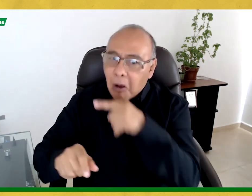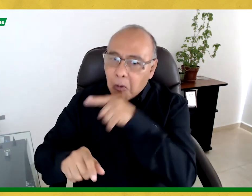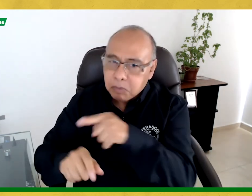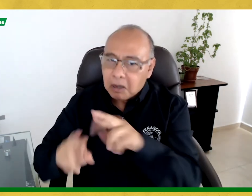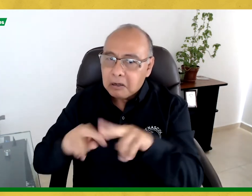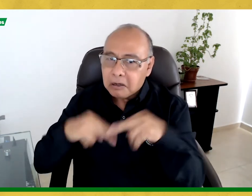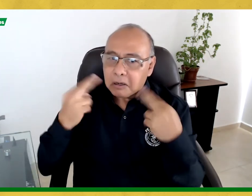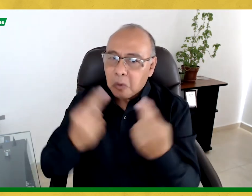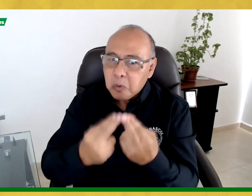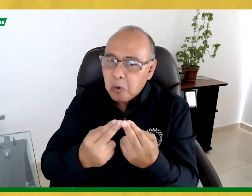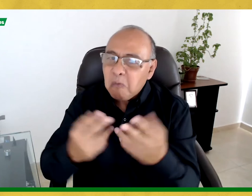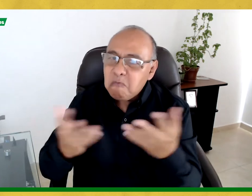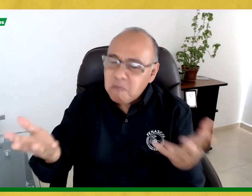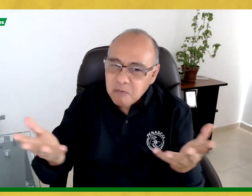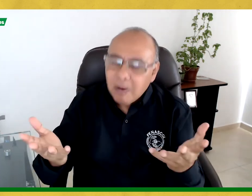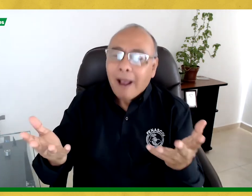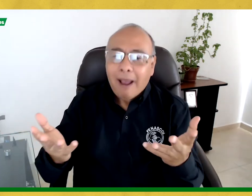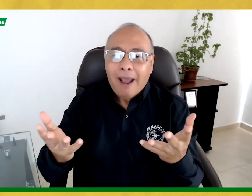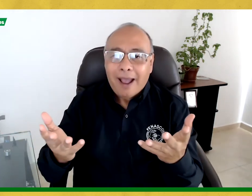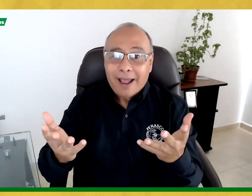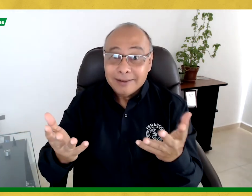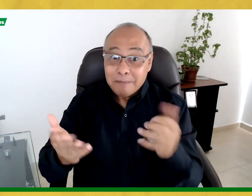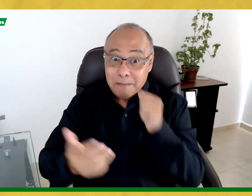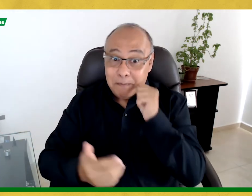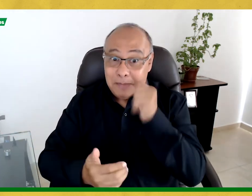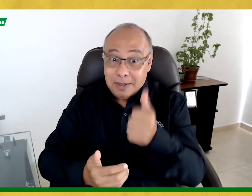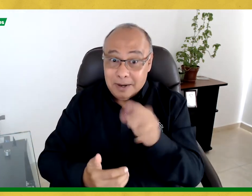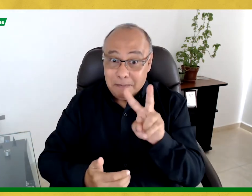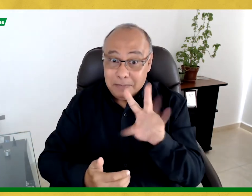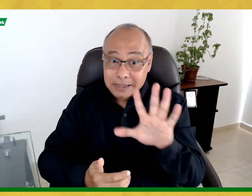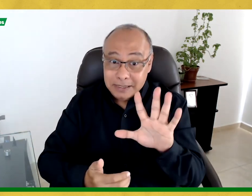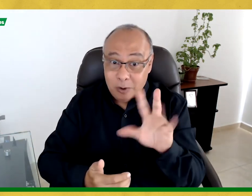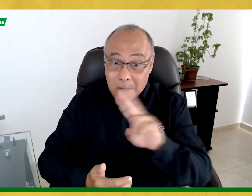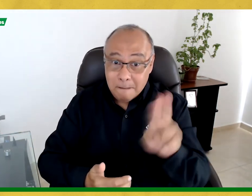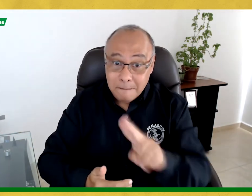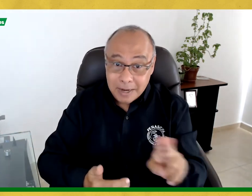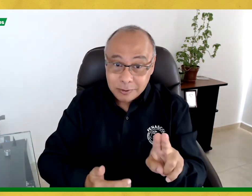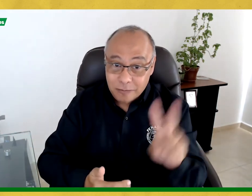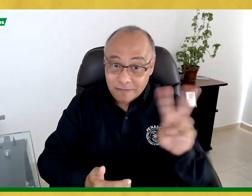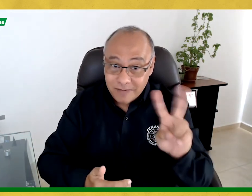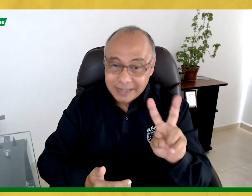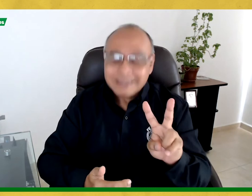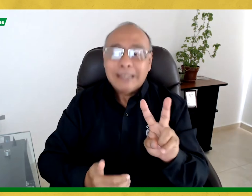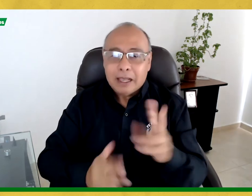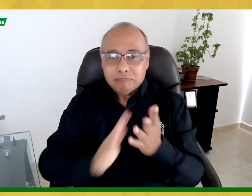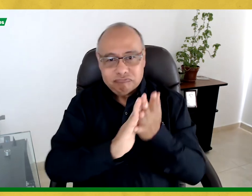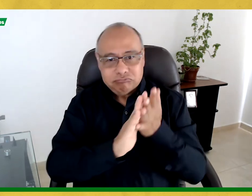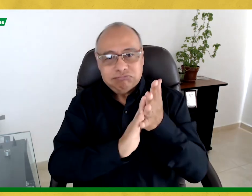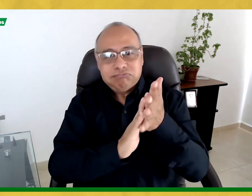una reunión. Si quieres saber cómo nos fue, mañana, viernes 25 de marzo, compartiremos